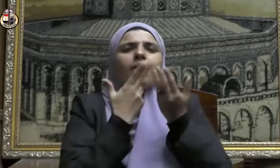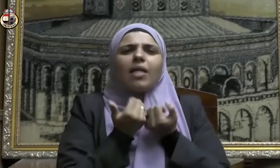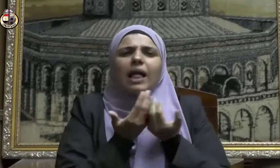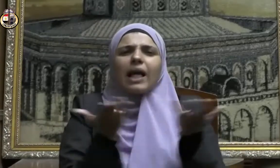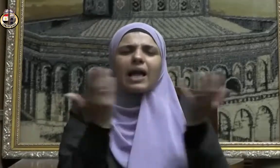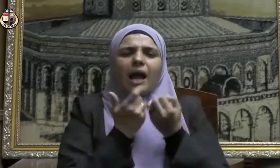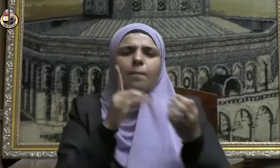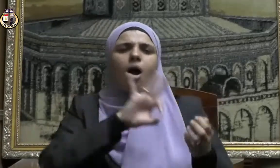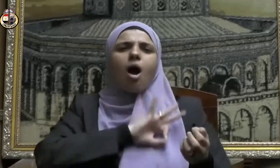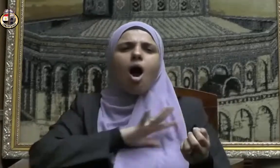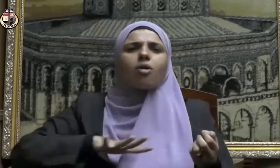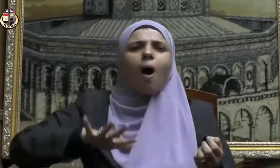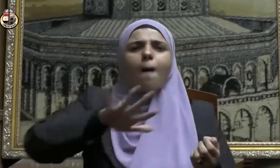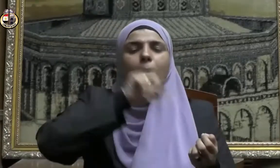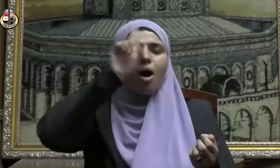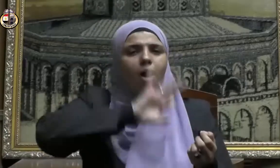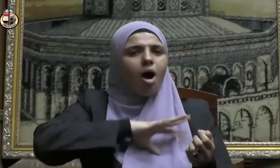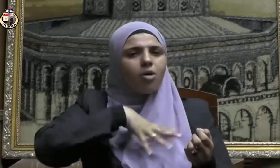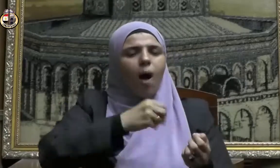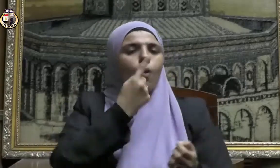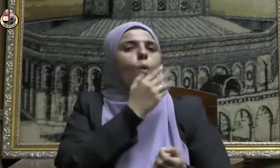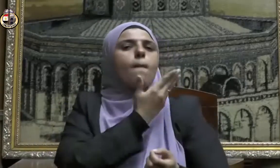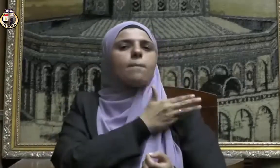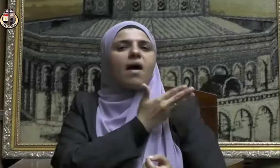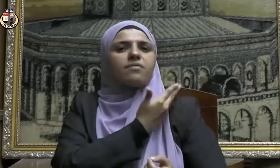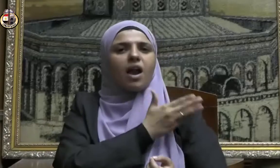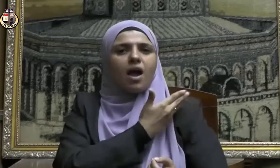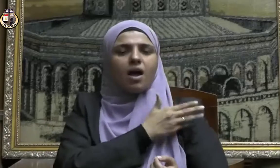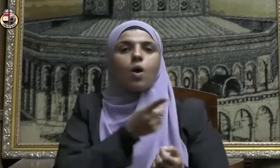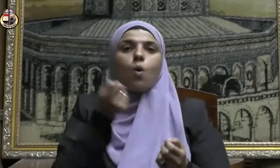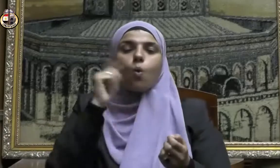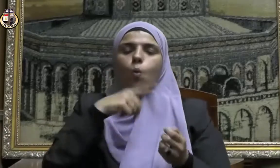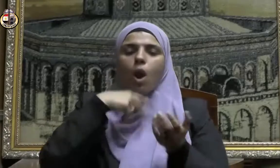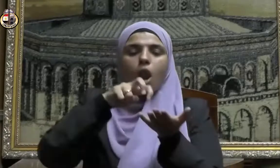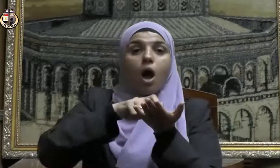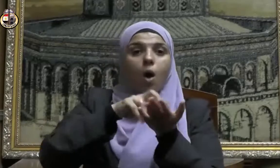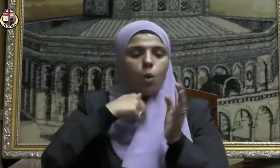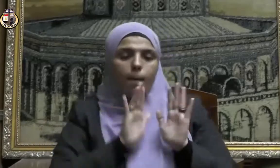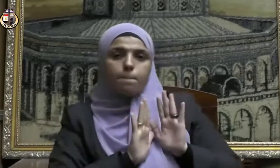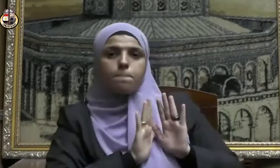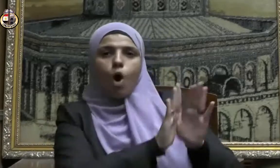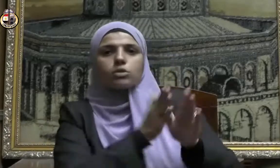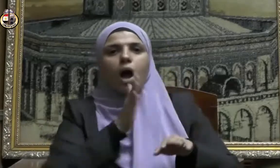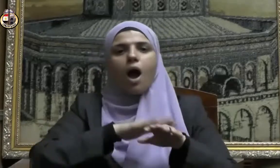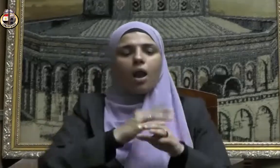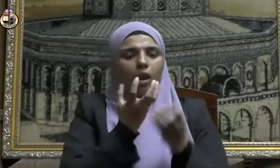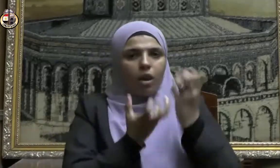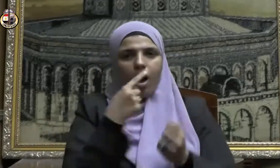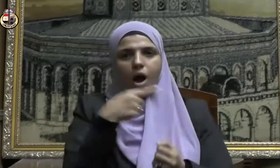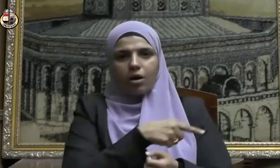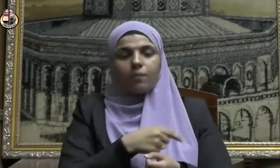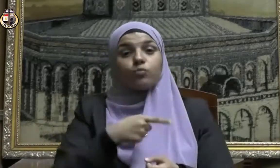بالرحمة والمغفرة والعتق من النار فهو يوم